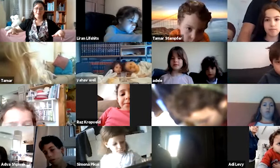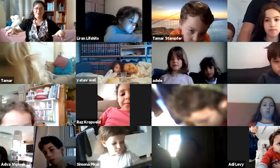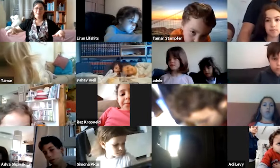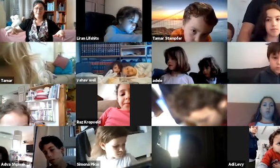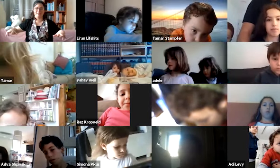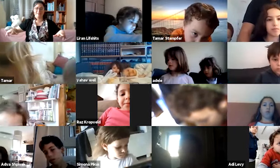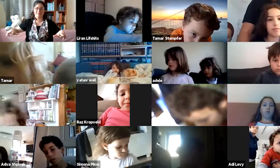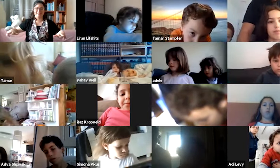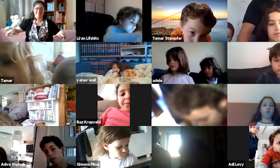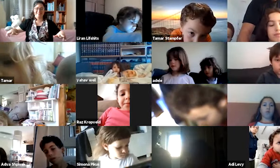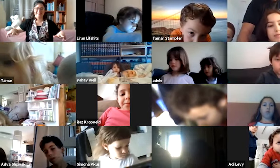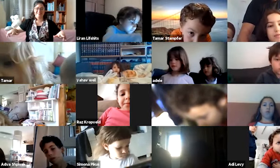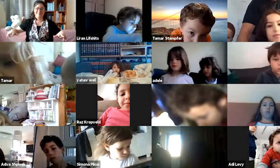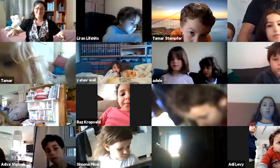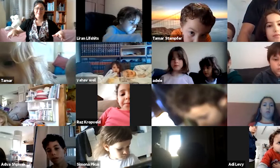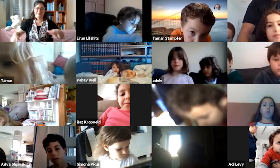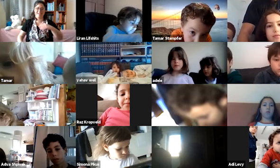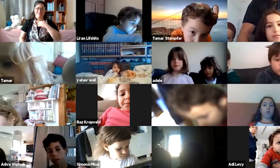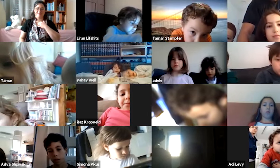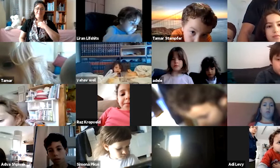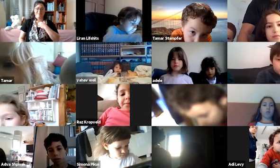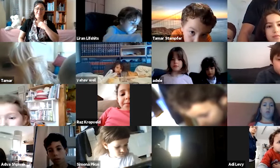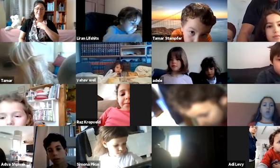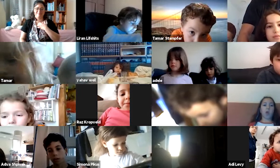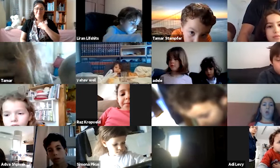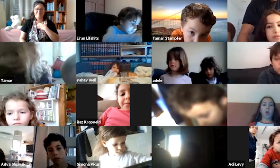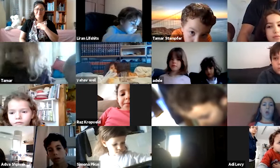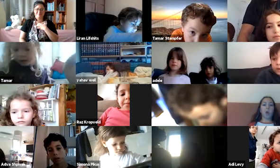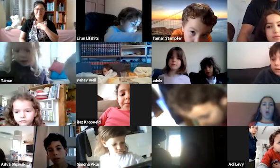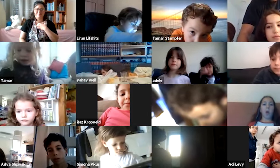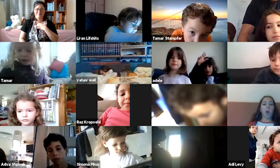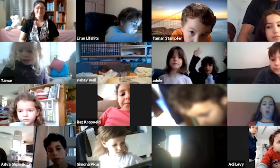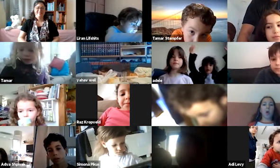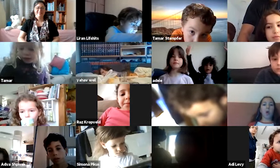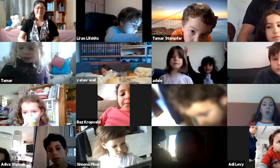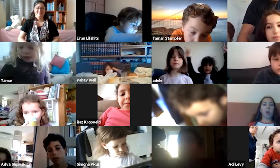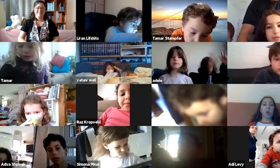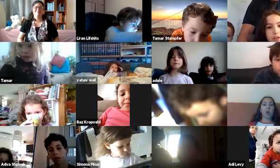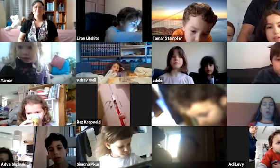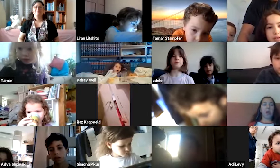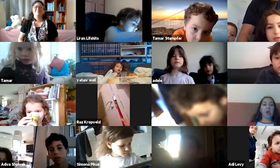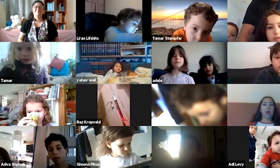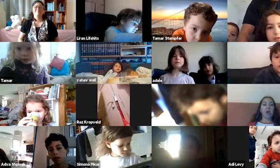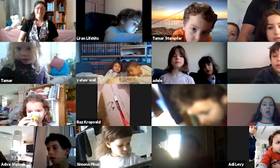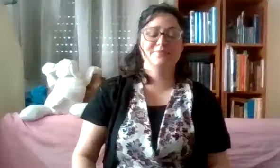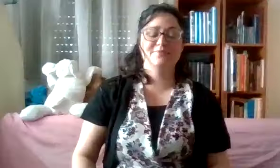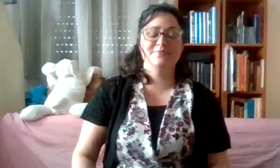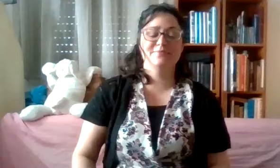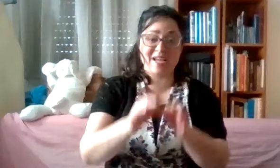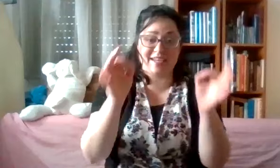יופי. מצוין, מצוין. מצוין. אז בואו נעשה אותו מההתחלה.